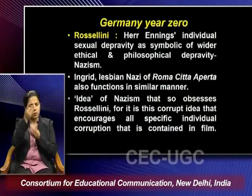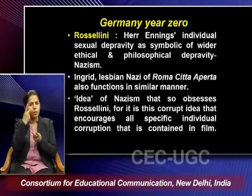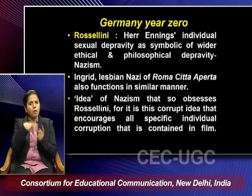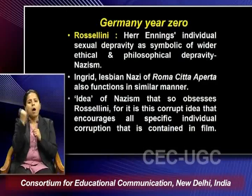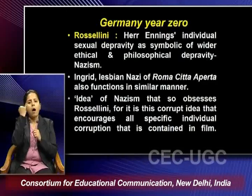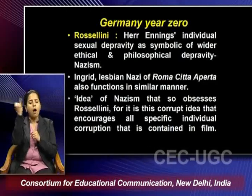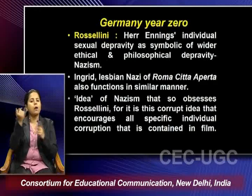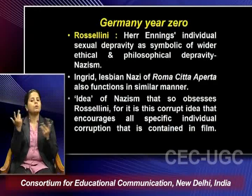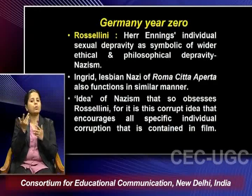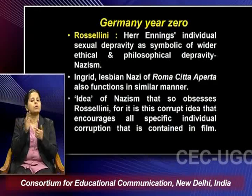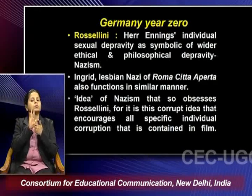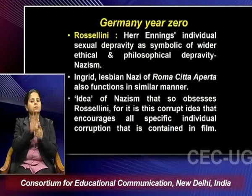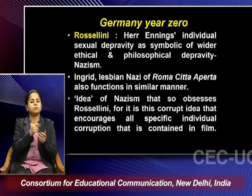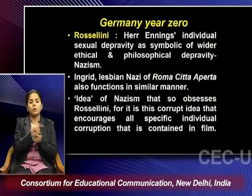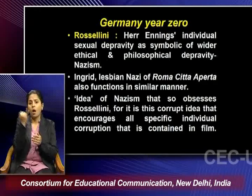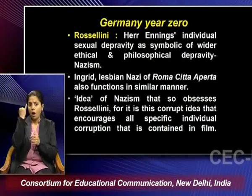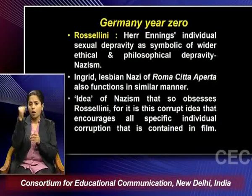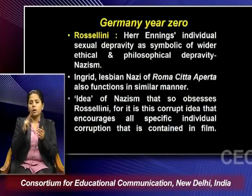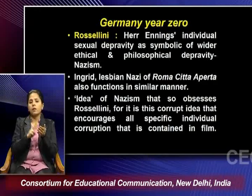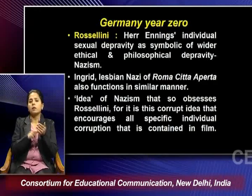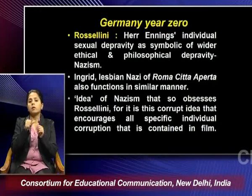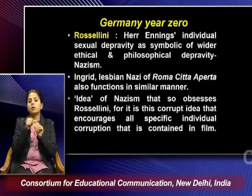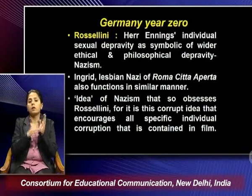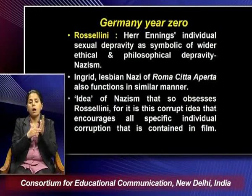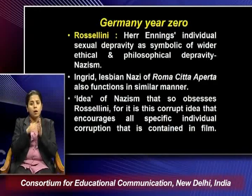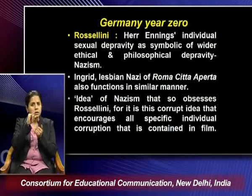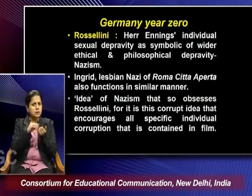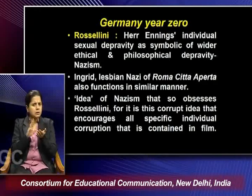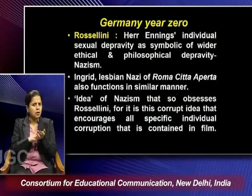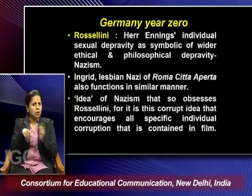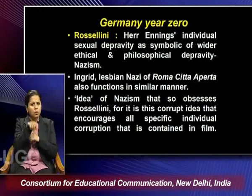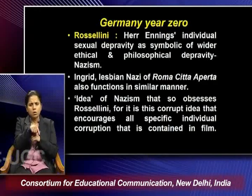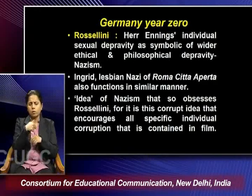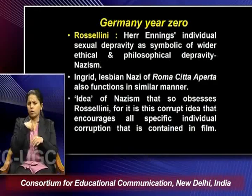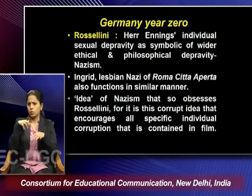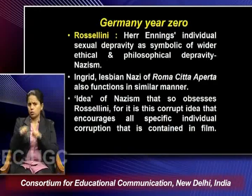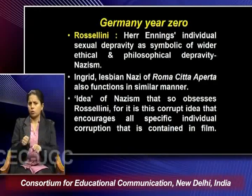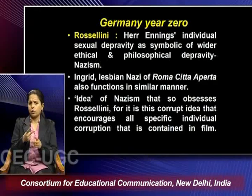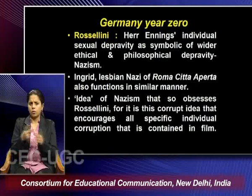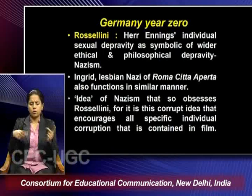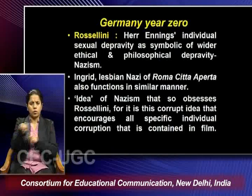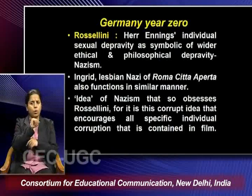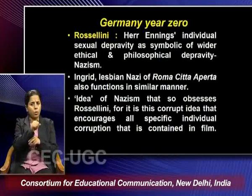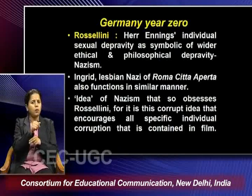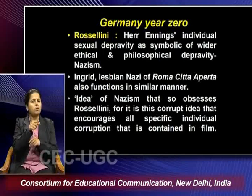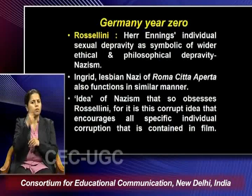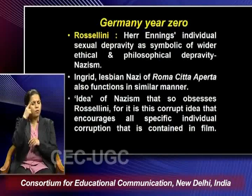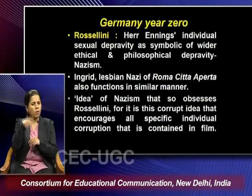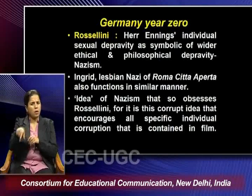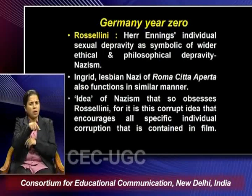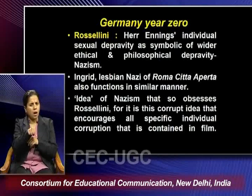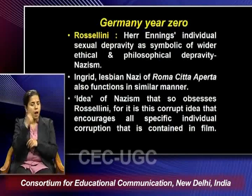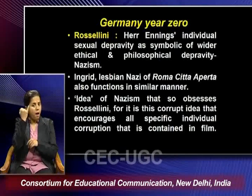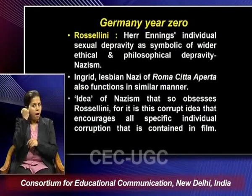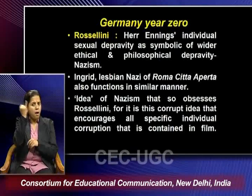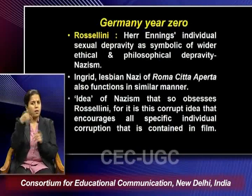idea. And this idea of Nazism that so obsesses Rosalini for it is this corrupt idea